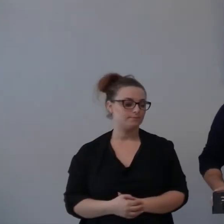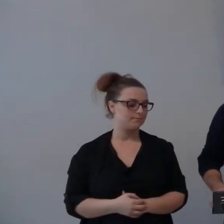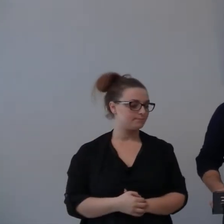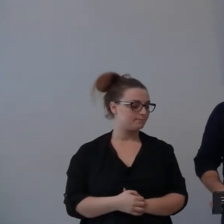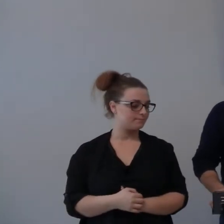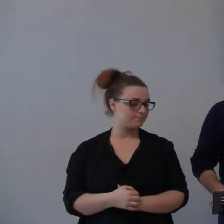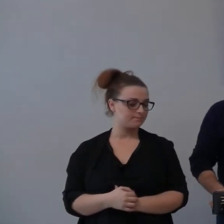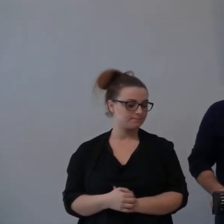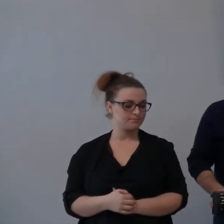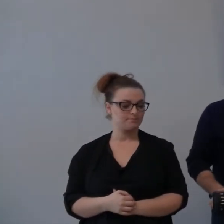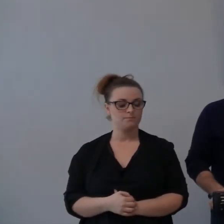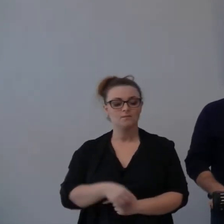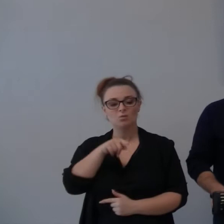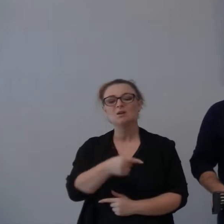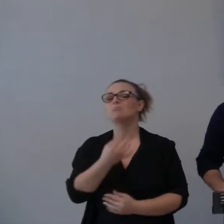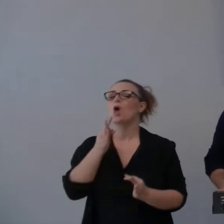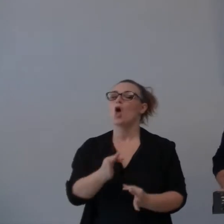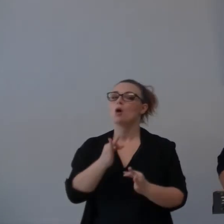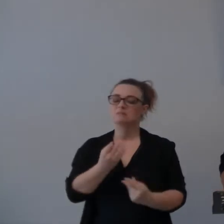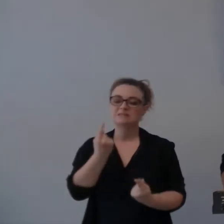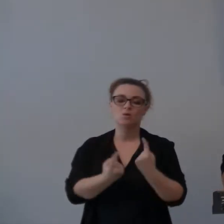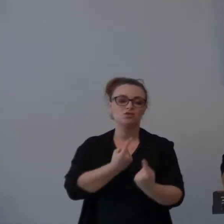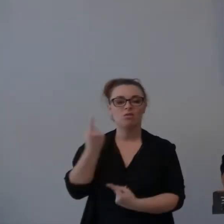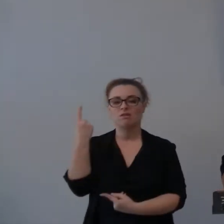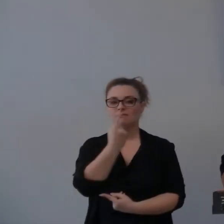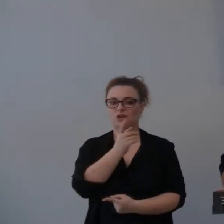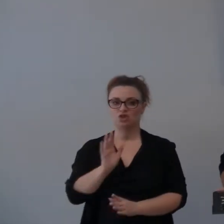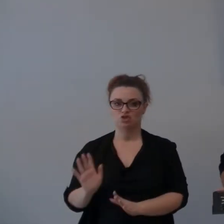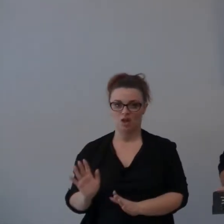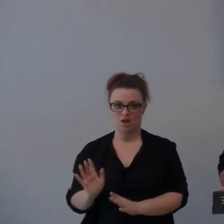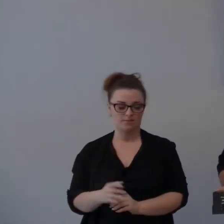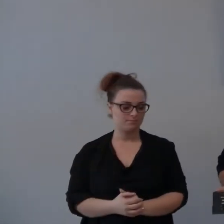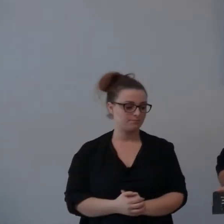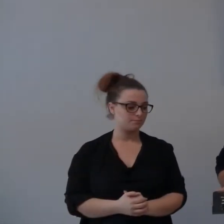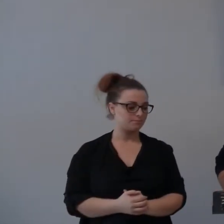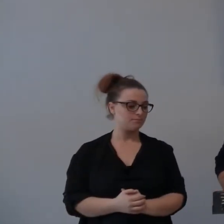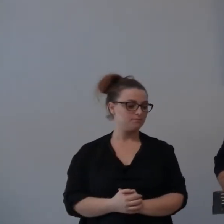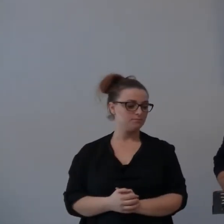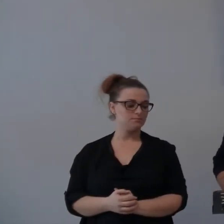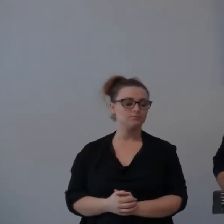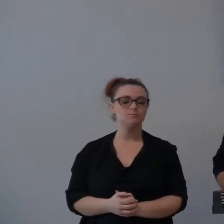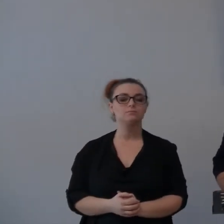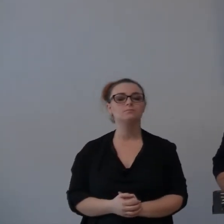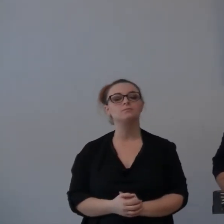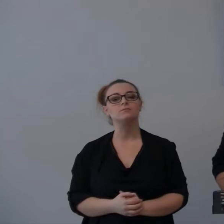E quindi era una situazione un po' difficile in cui non c'era